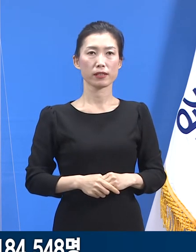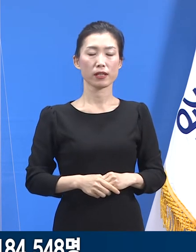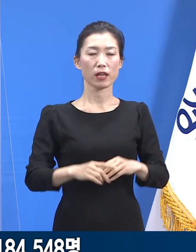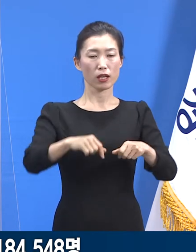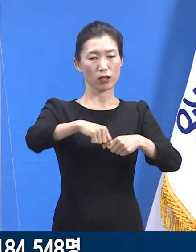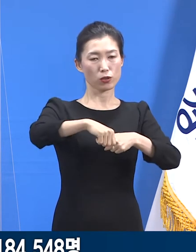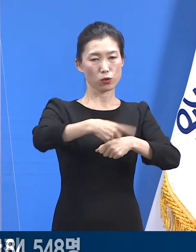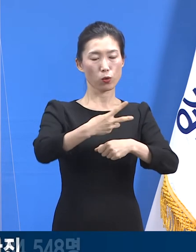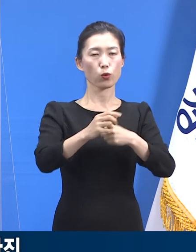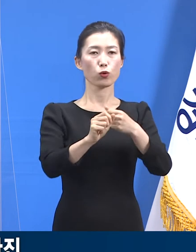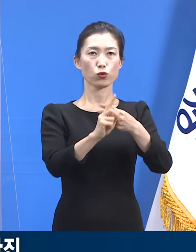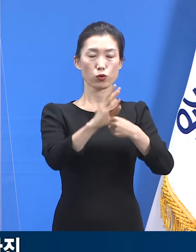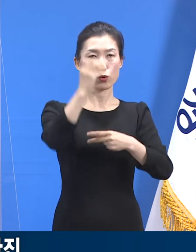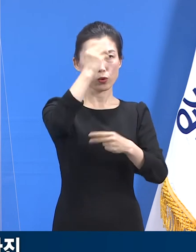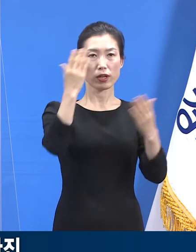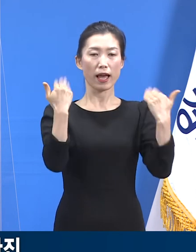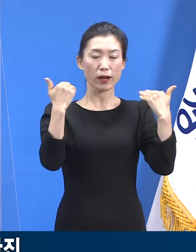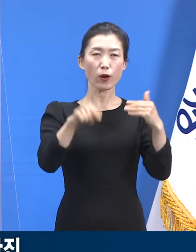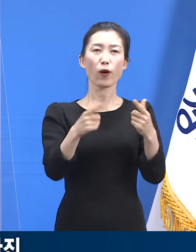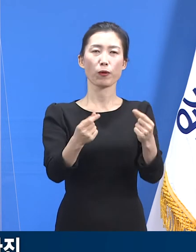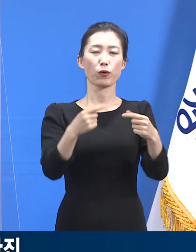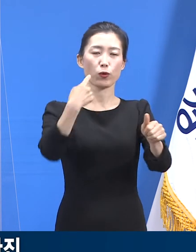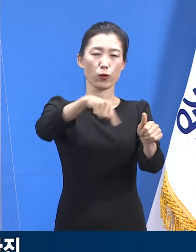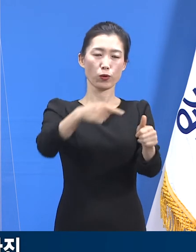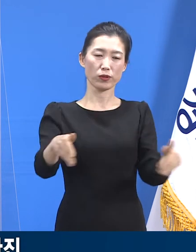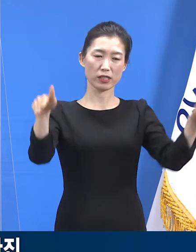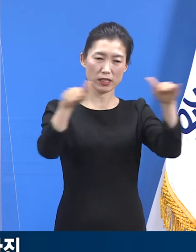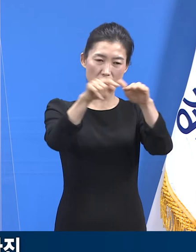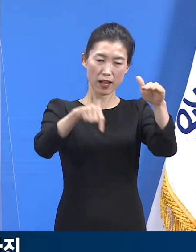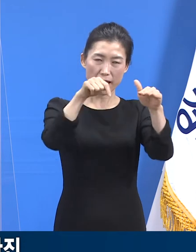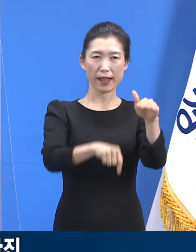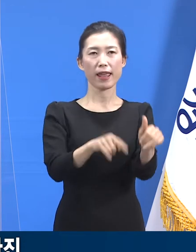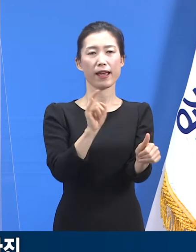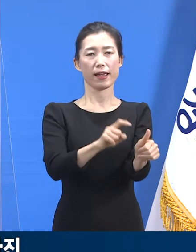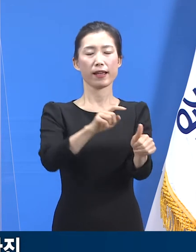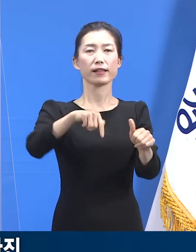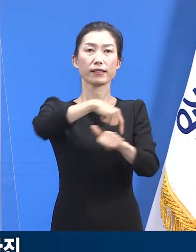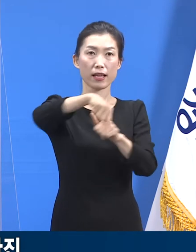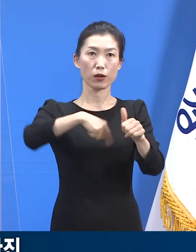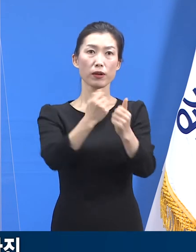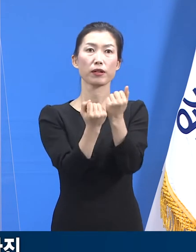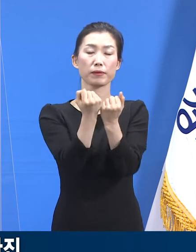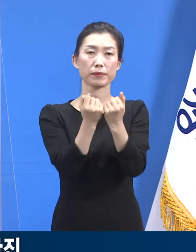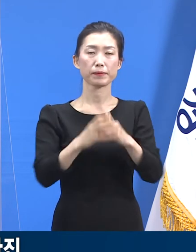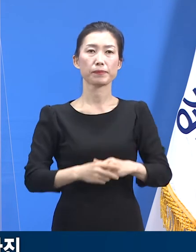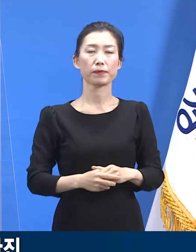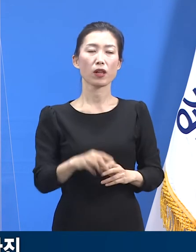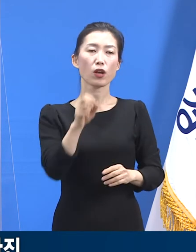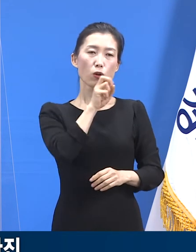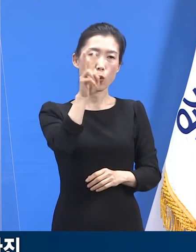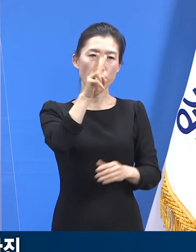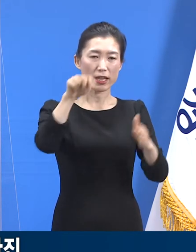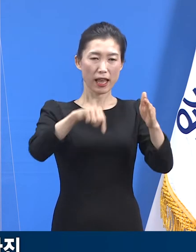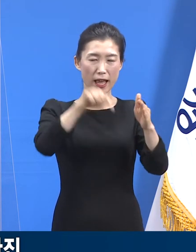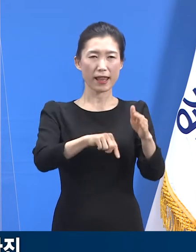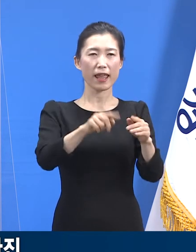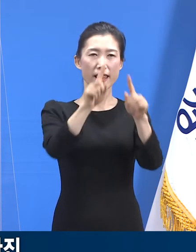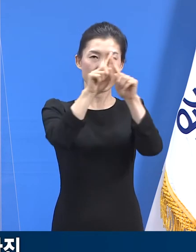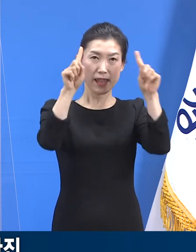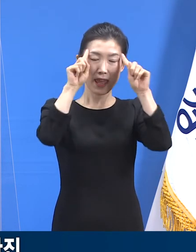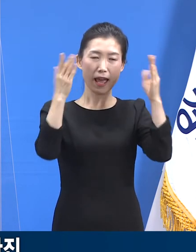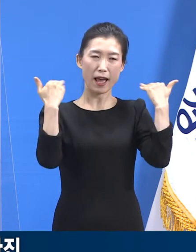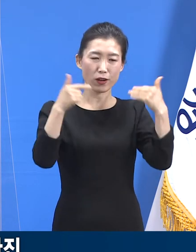초중고등 교육시설 관련 확진 상황에 대해 말씀드립니다. 용인시 소재 대학교 관련